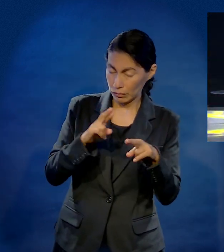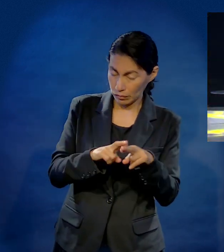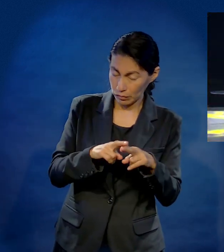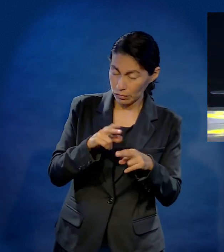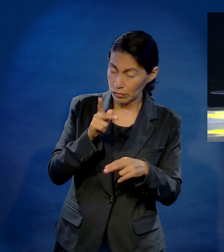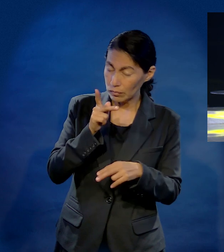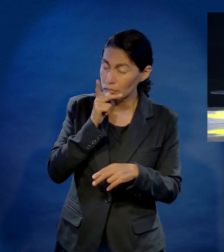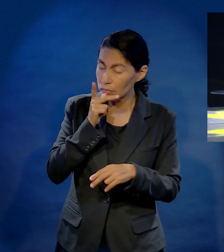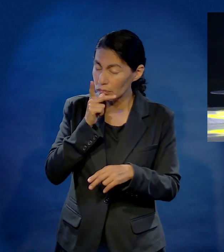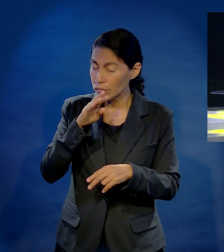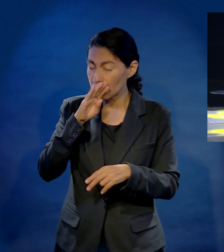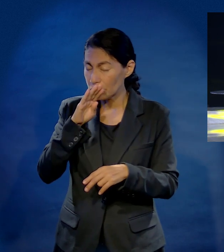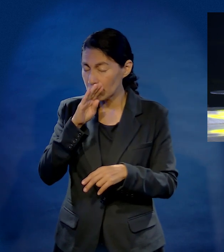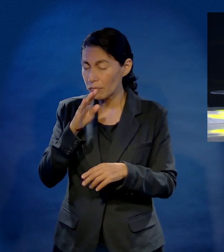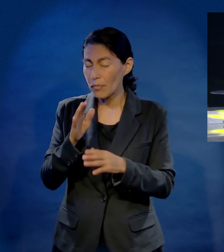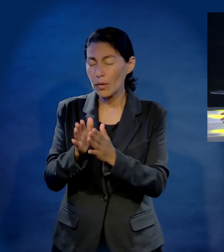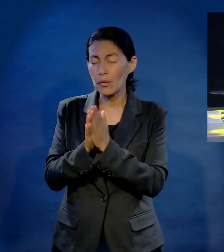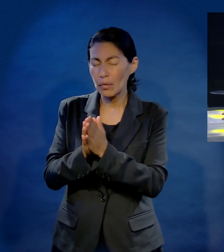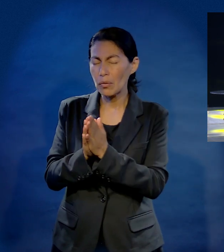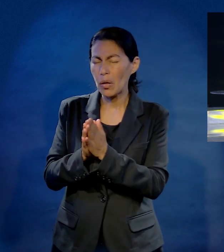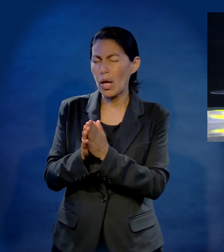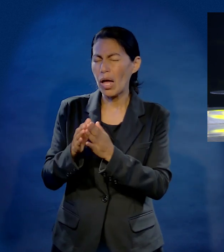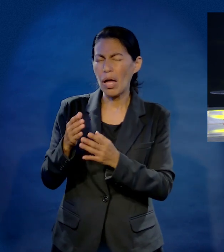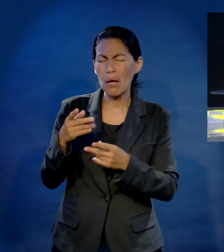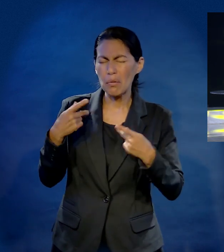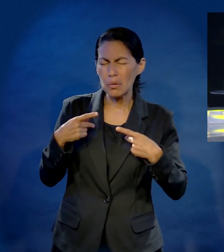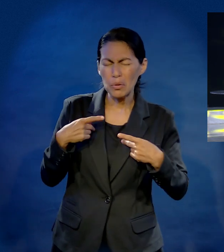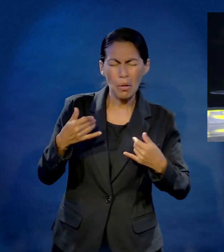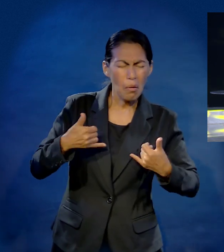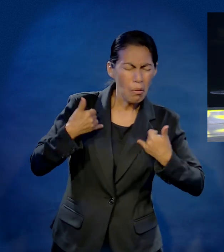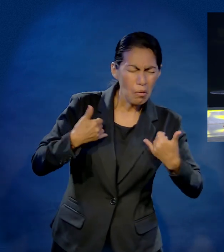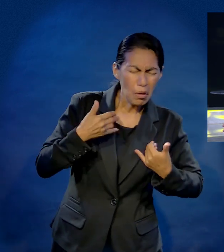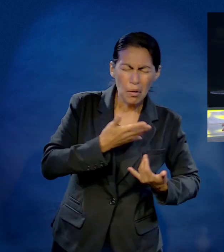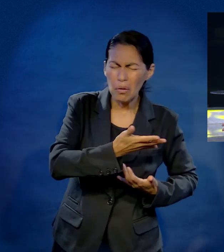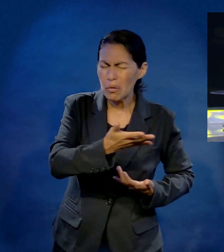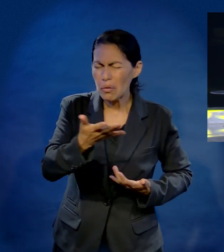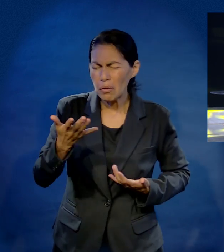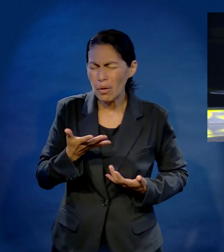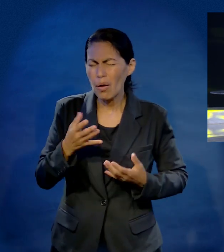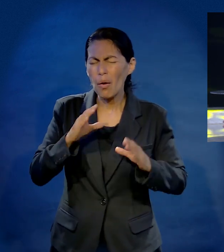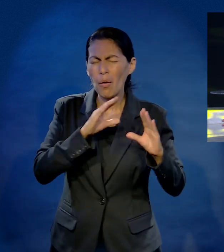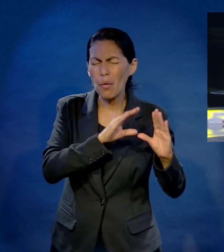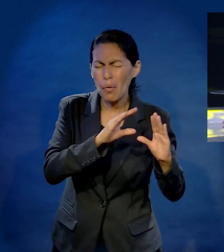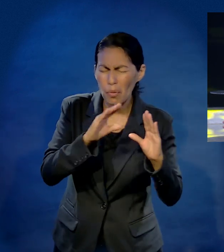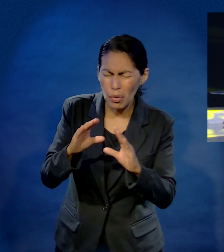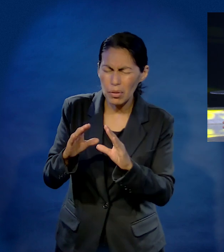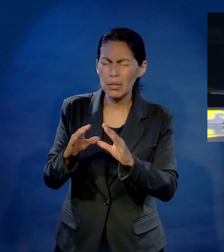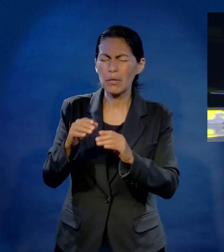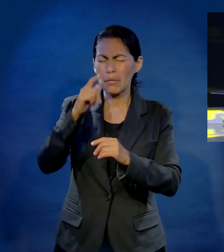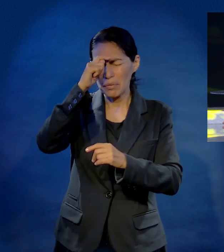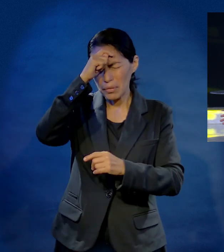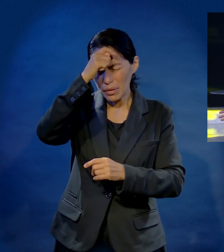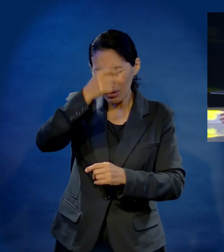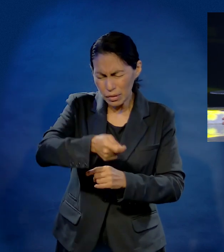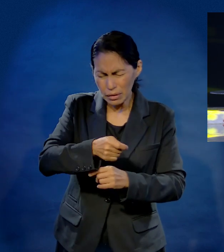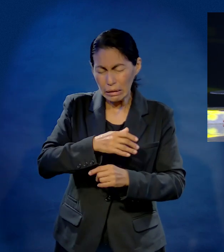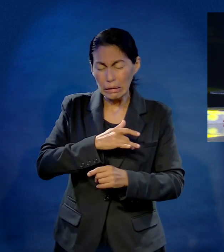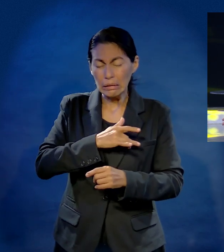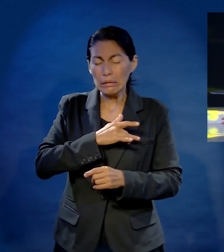padres que están lejos, te rogamos, cuídalos en esa decisión. Ayúdalos. Abre sus ojos, más